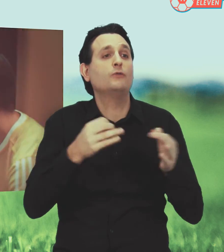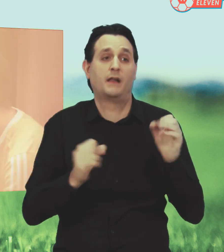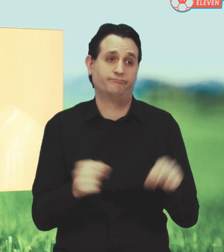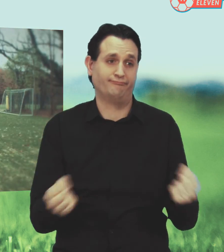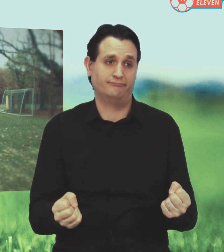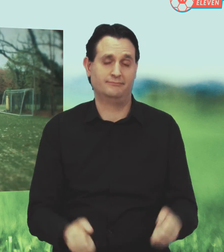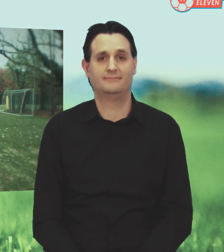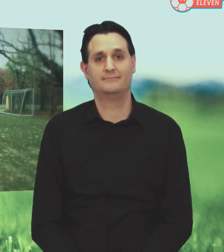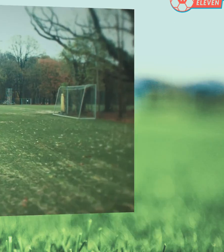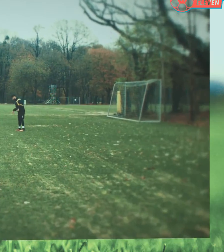nicht.